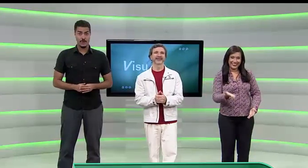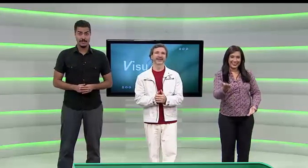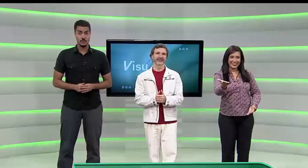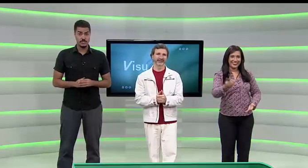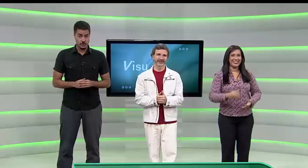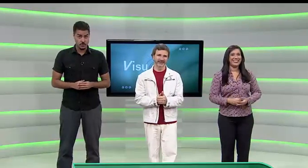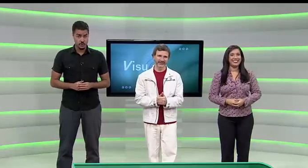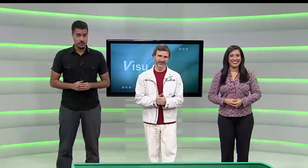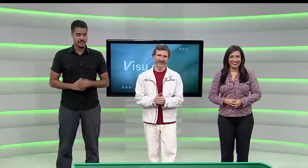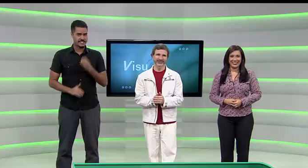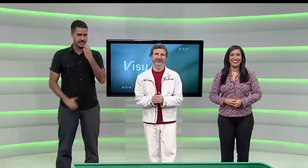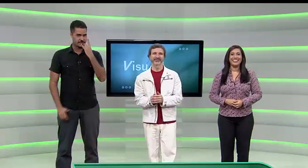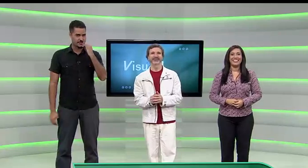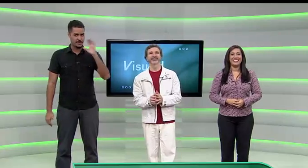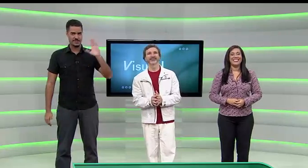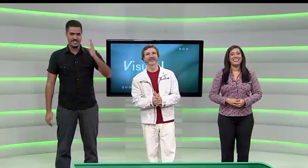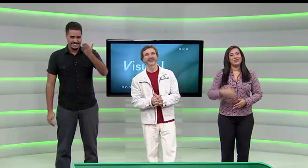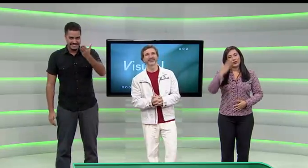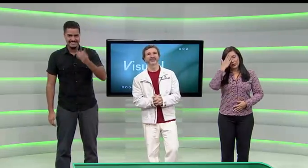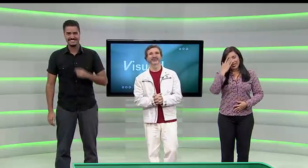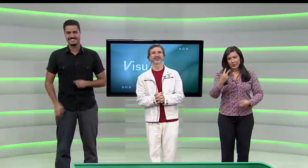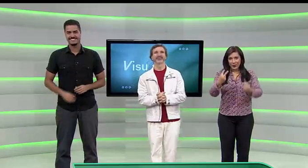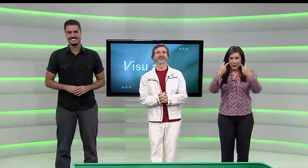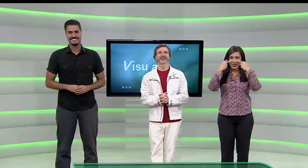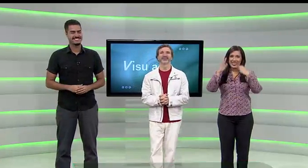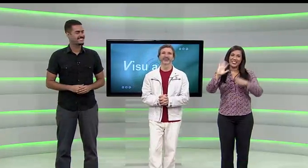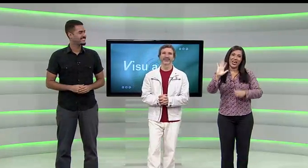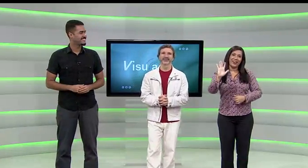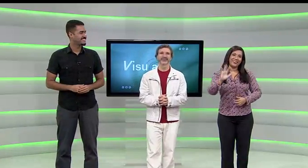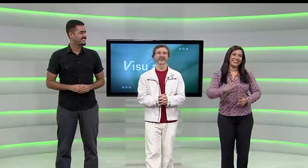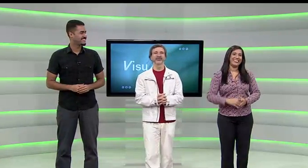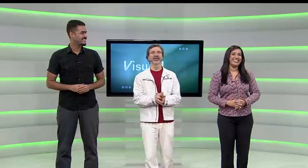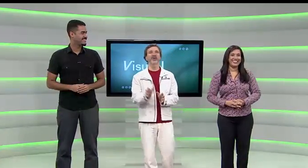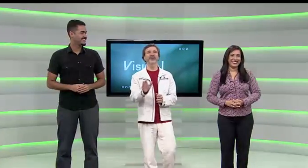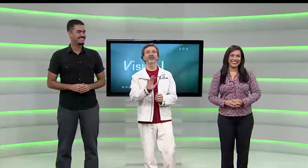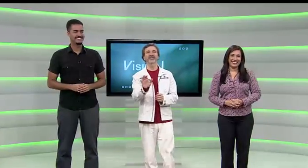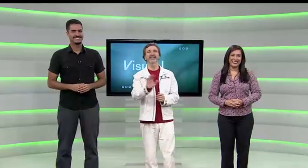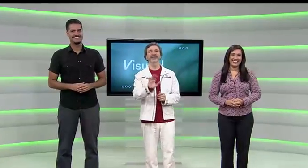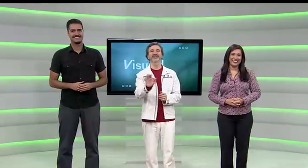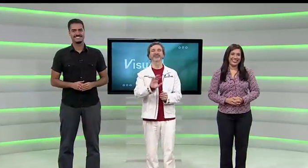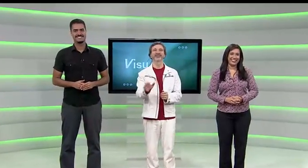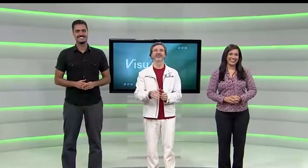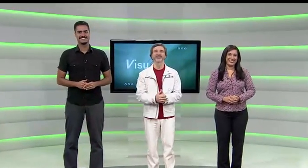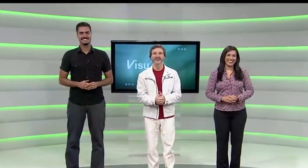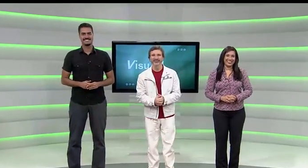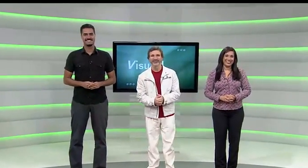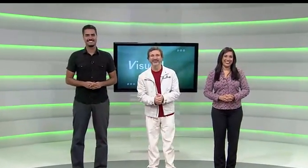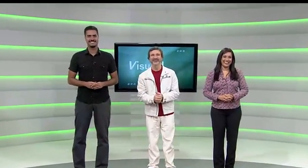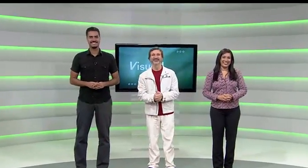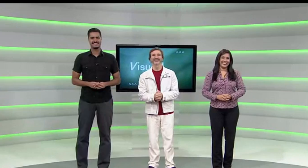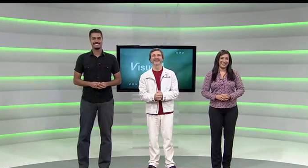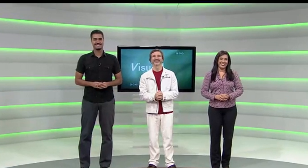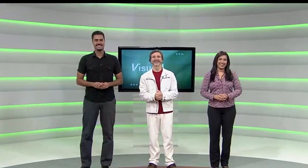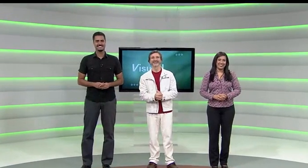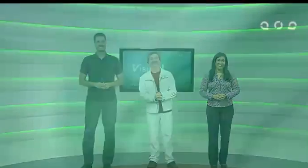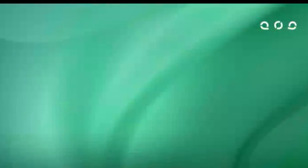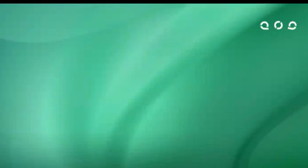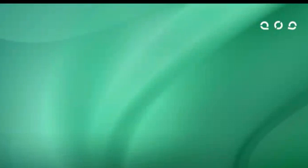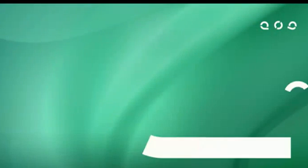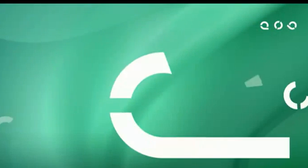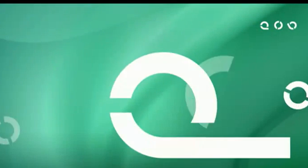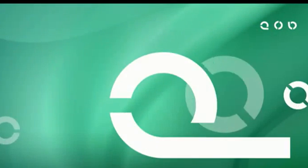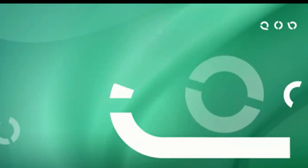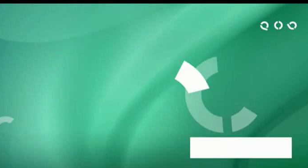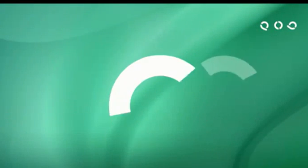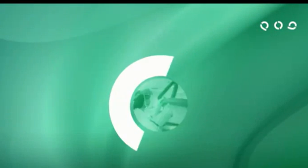-974-522-300. Bom dia. Muito obrigada pela companhia. Tchau. Tchau para você. Tchau, tchau.